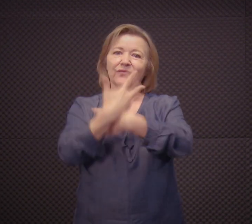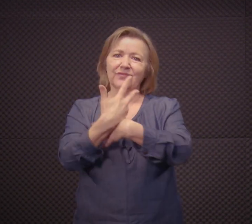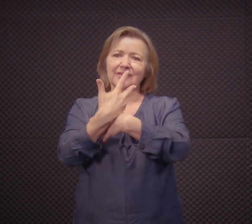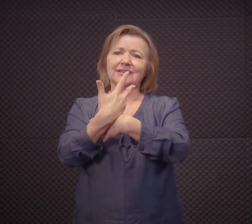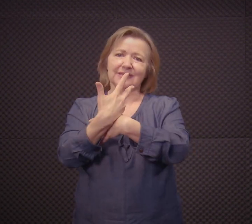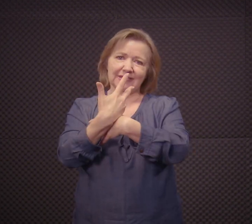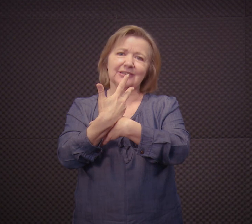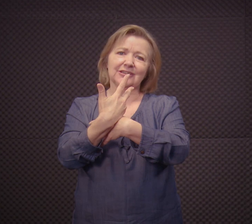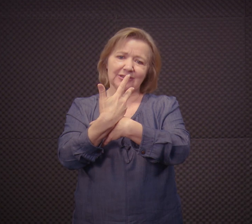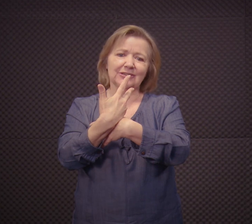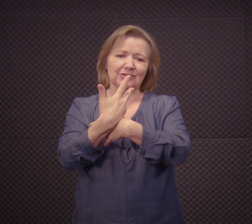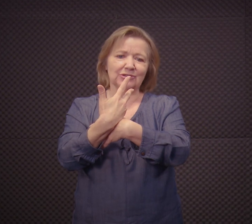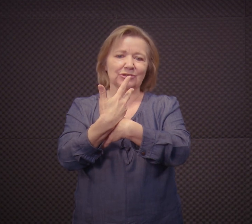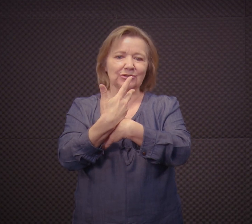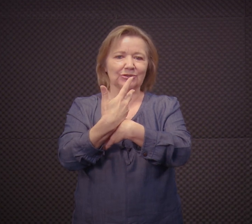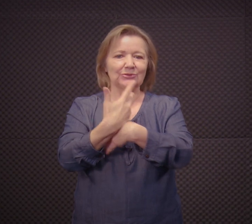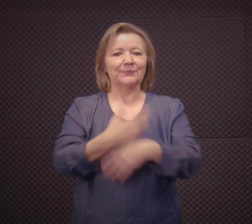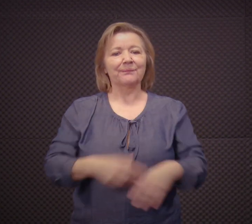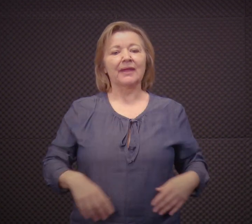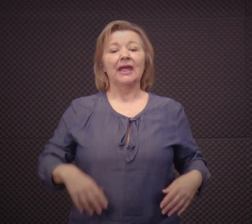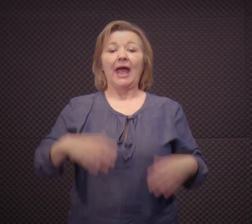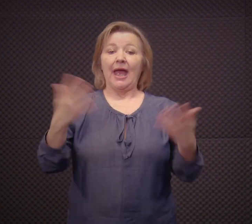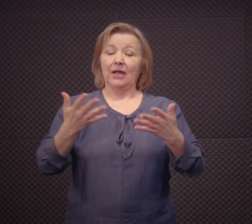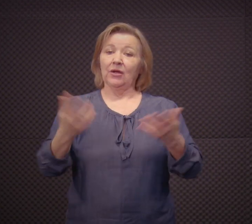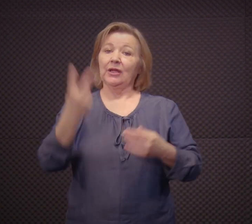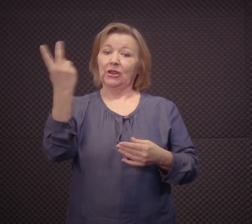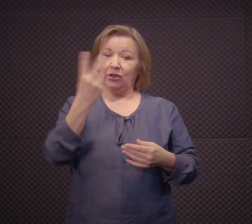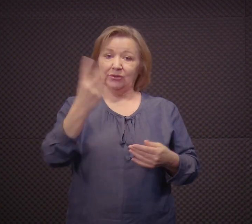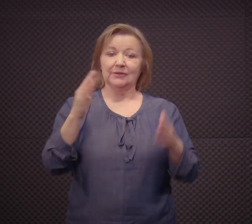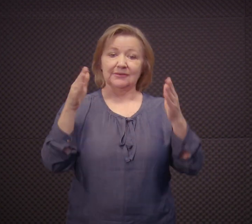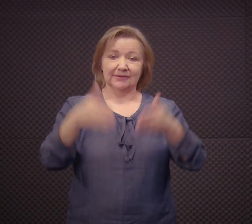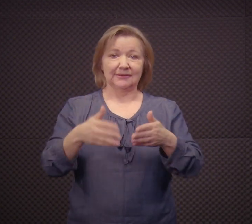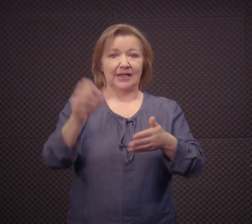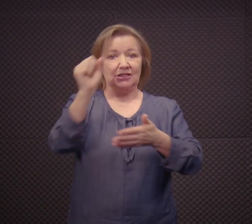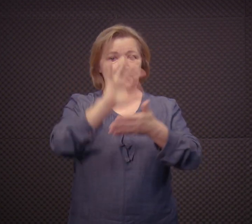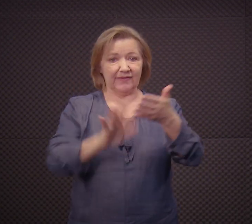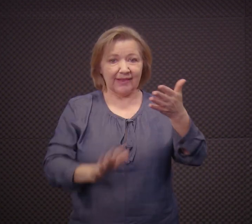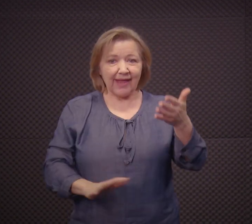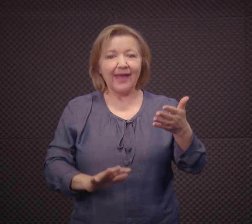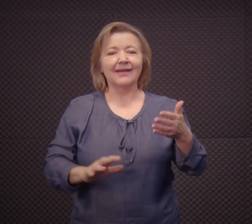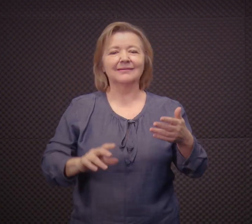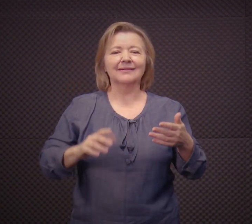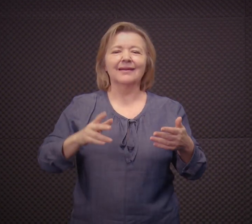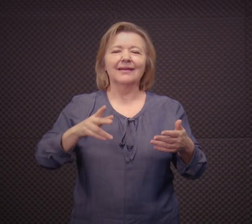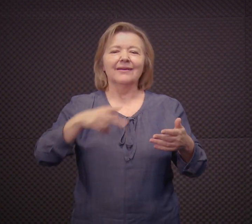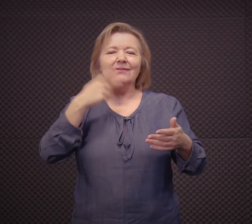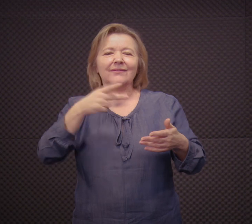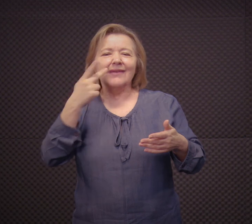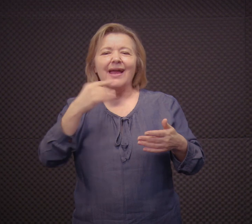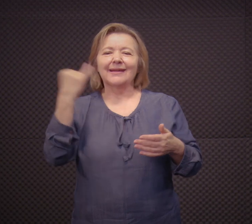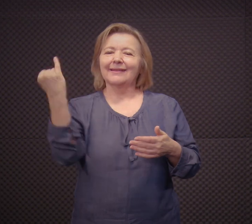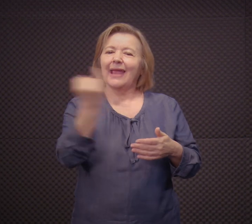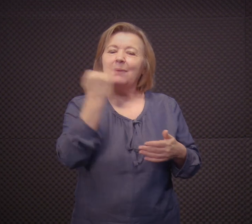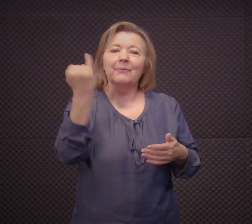bastante, né? Vendo os vídeos para que vocês possam acompanhar. A atividade dois,